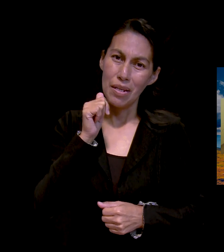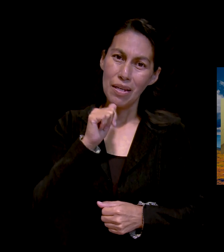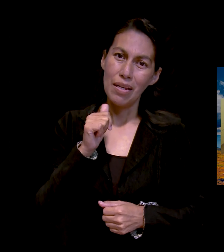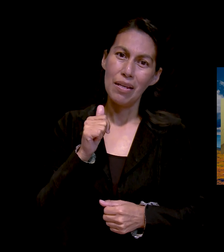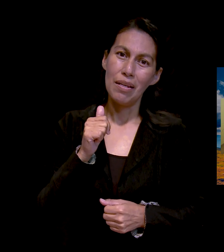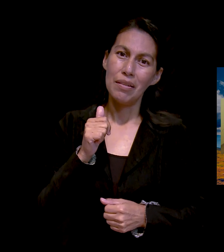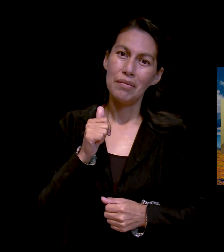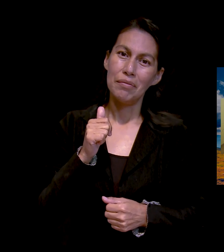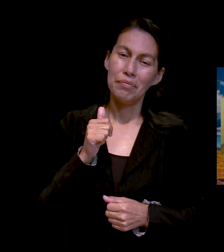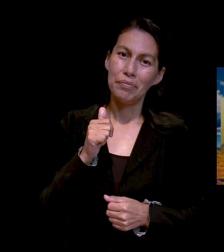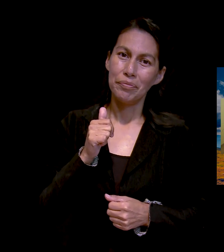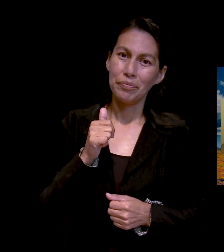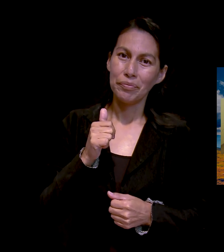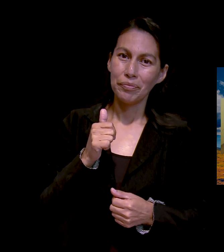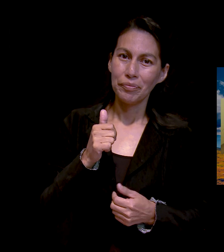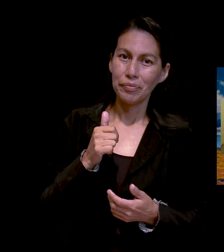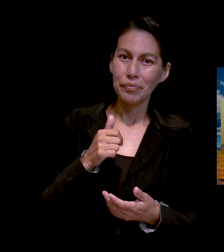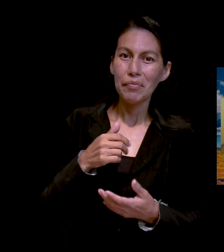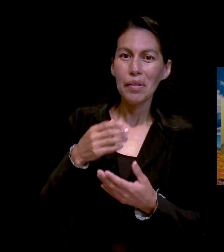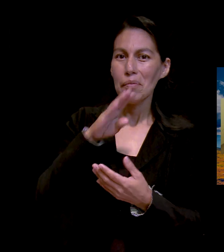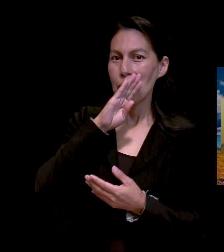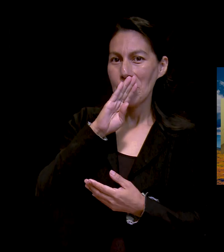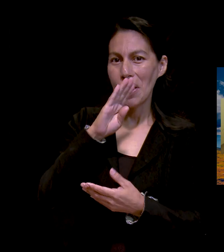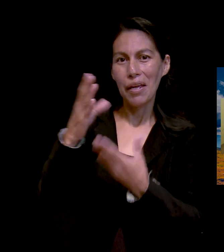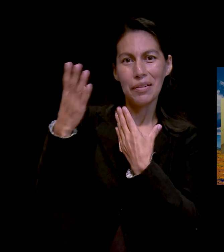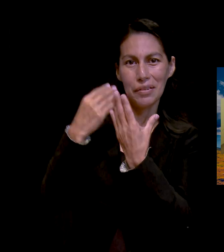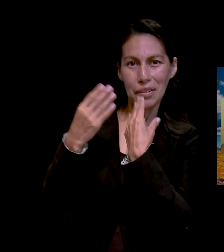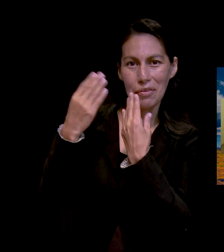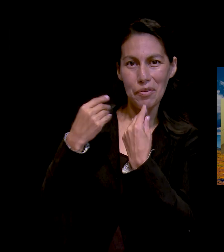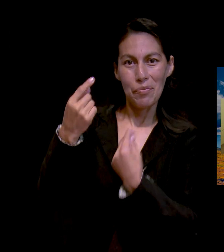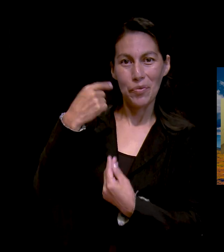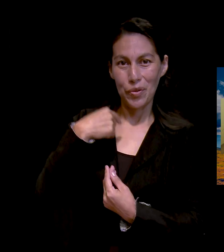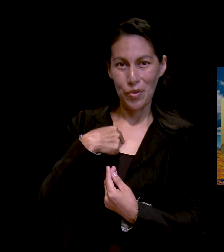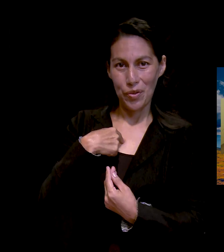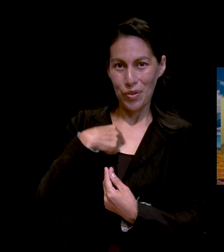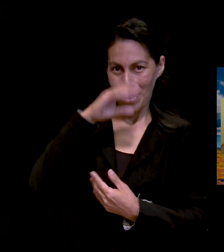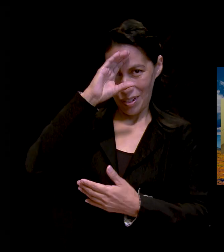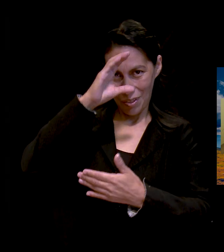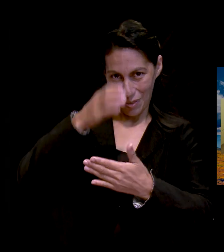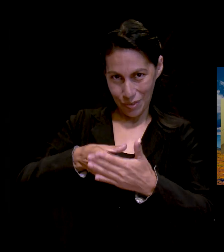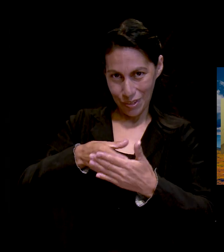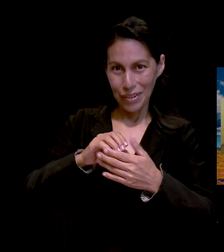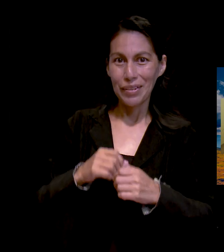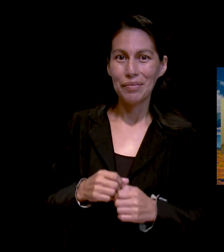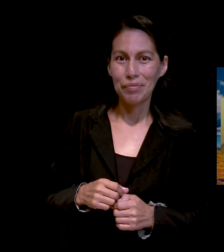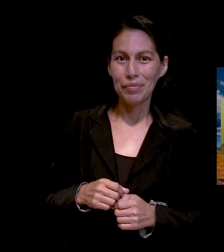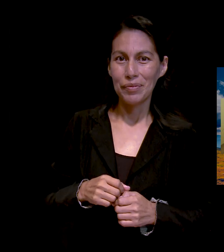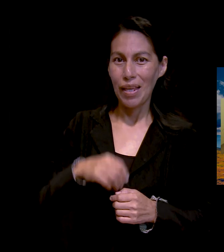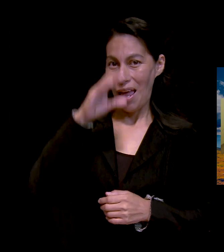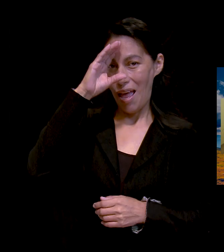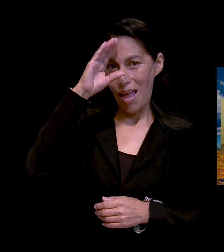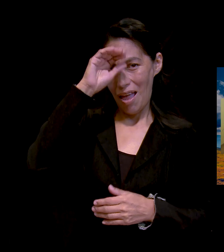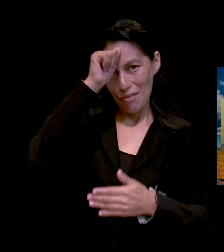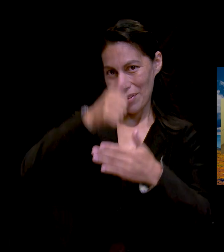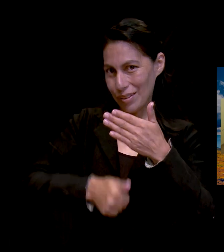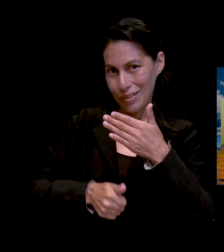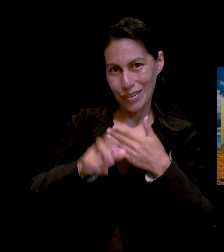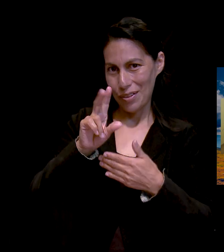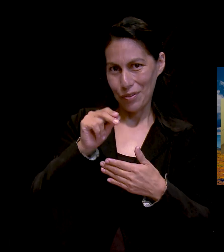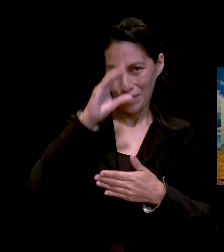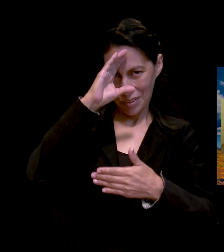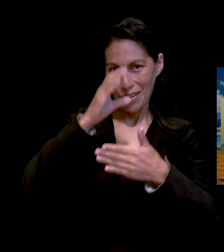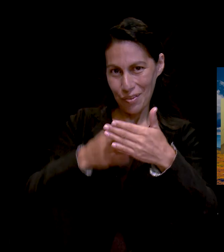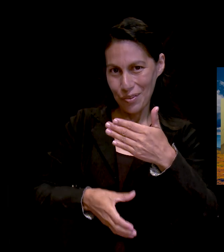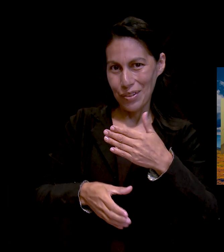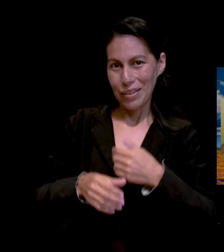fui católica. Pero pues mi mamá, estudiando, porque era de las personas que no se queda con las